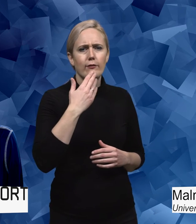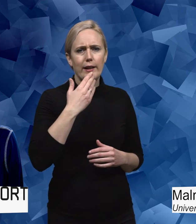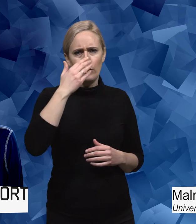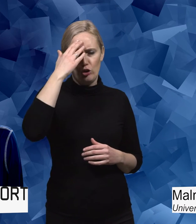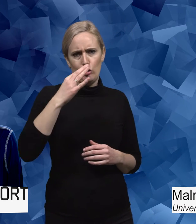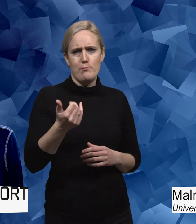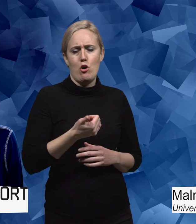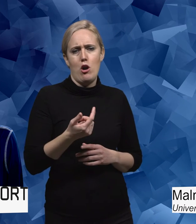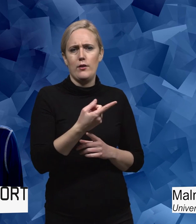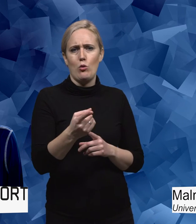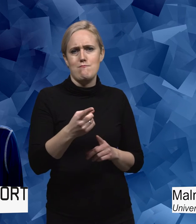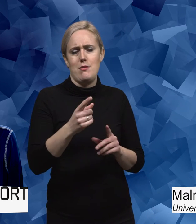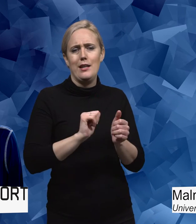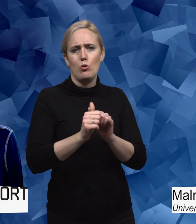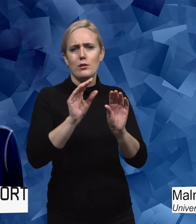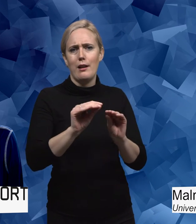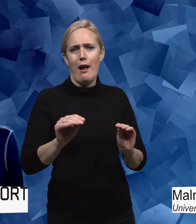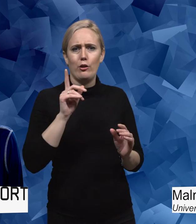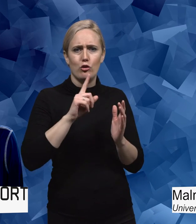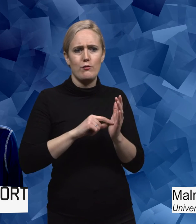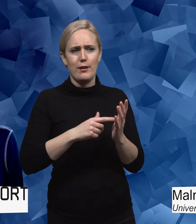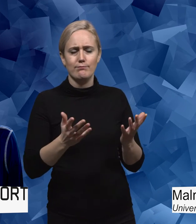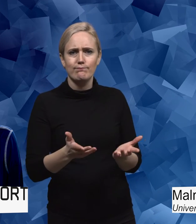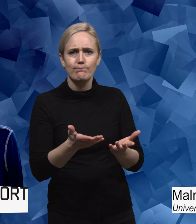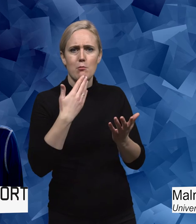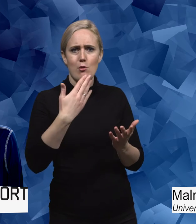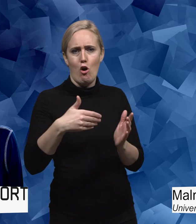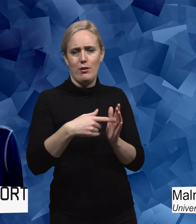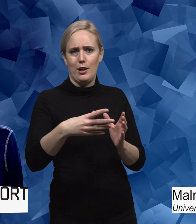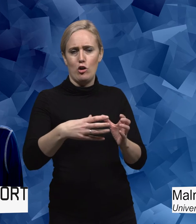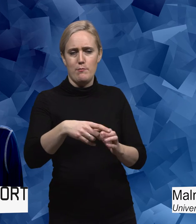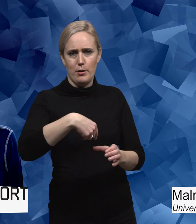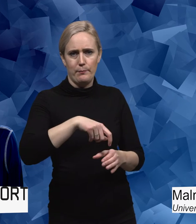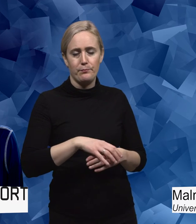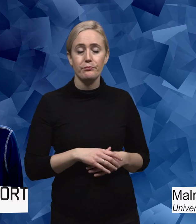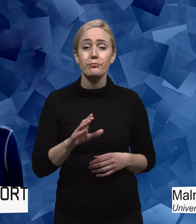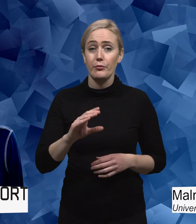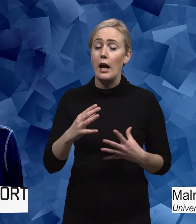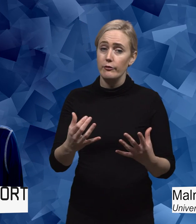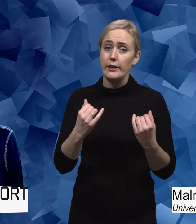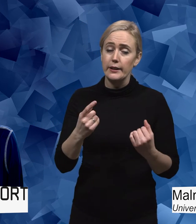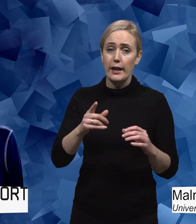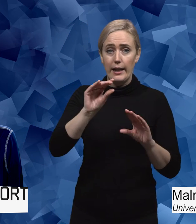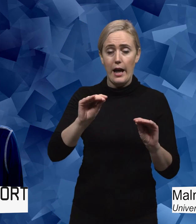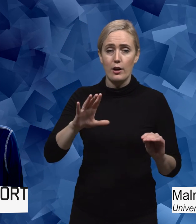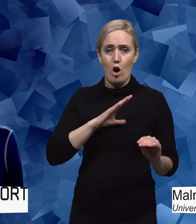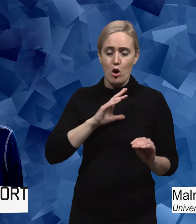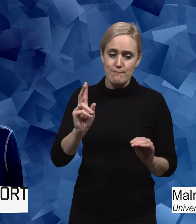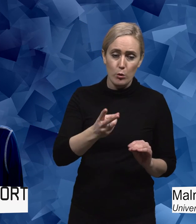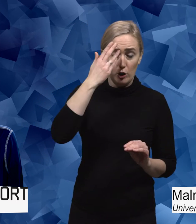vara bra lärare för den här gruppen? Ja, det jag tänker är att det är viktigt att lärarna både har kunnande om funktionsnedsättningarna